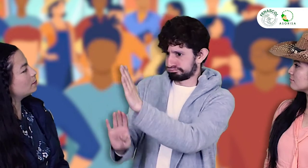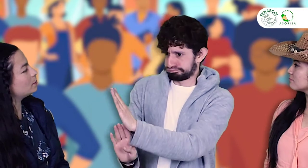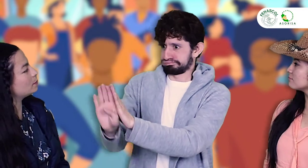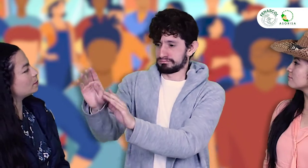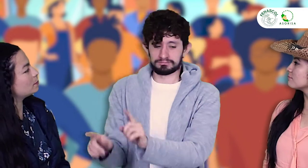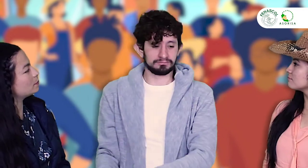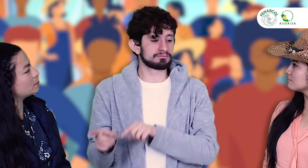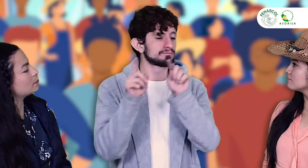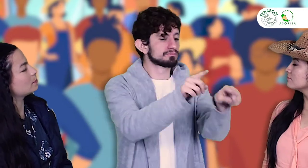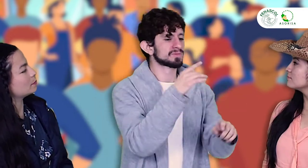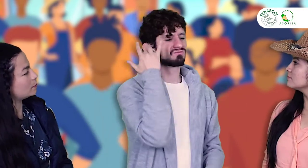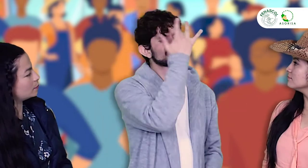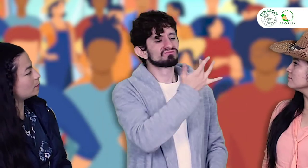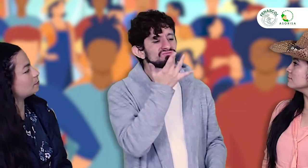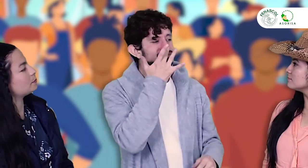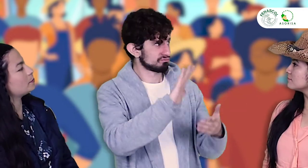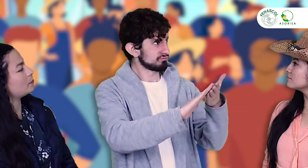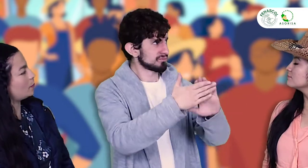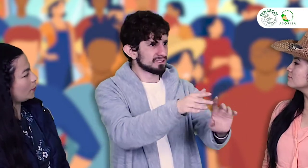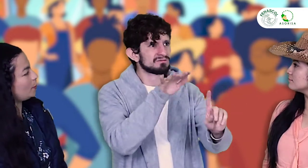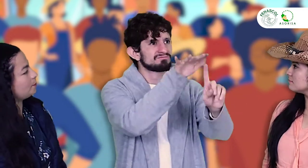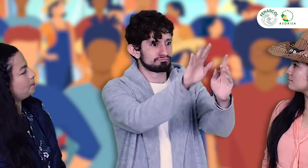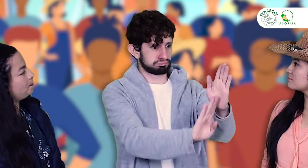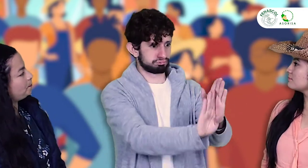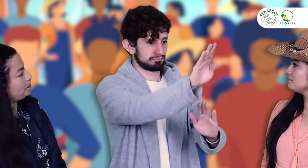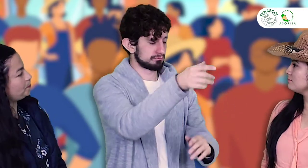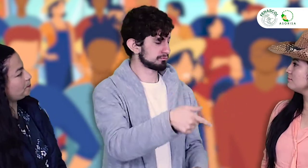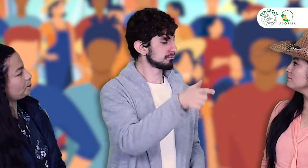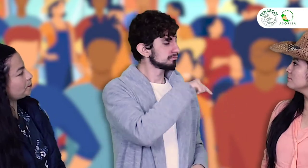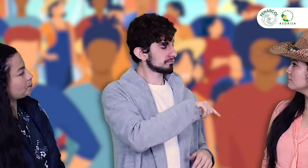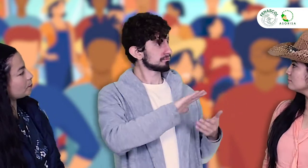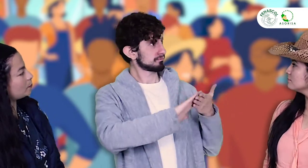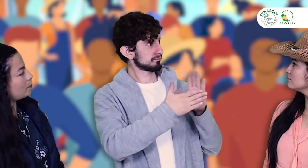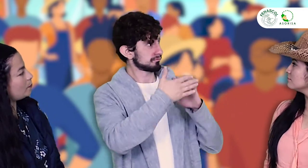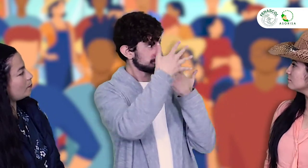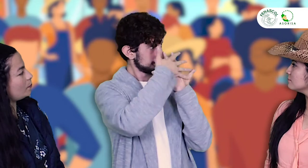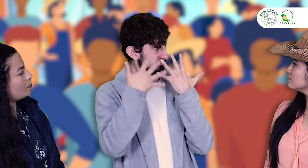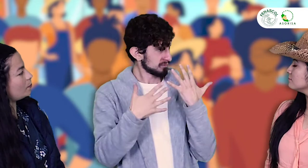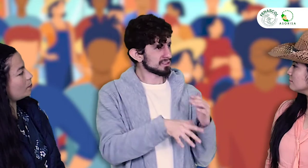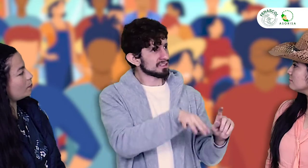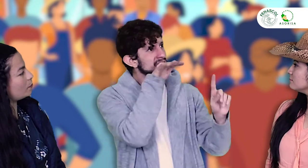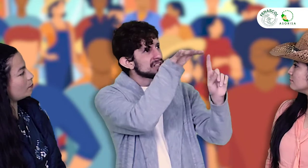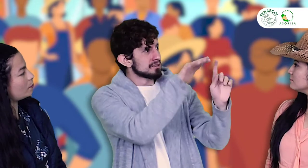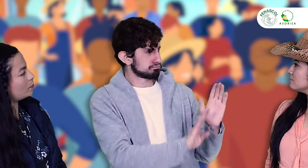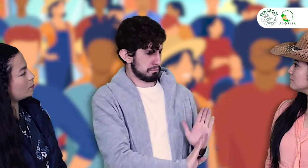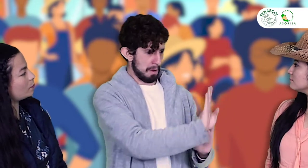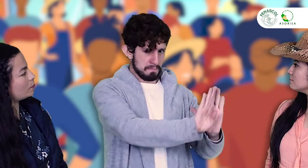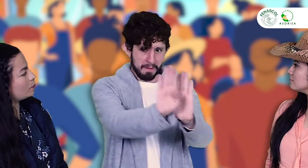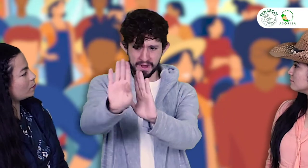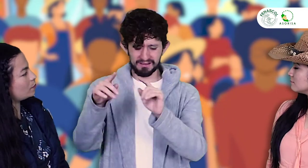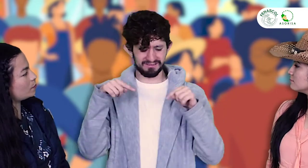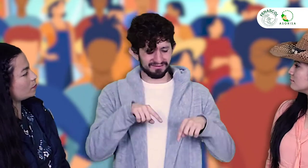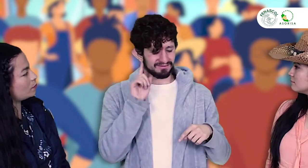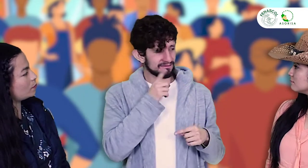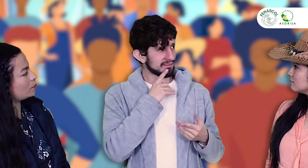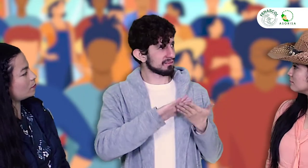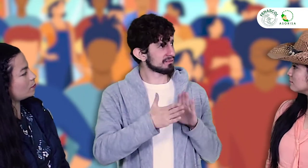y también con la comunidad afro. Han progresado por incidir, igual que la comunidad LGTBIQ. Alrededor hay muchos logros, ¿y la comunidad